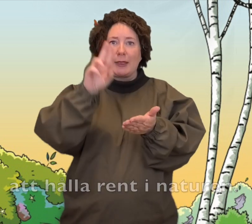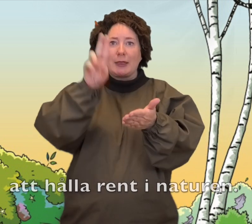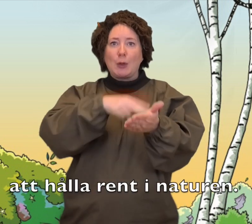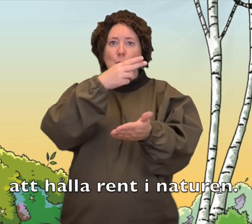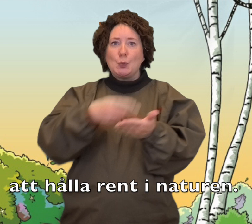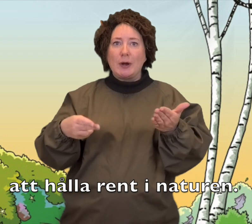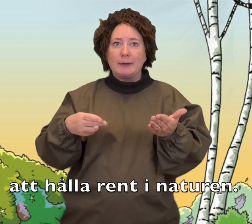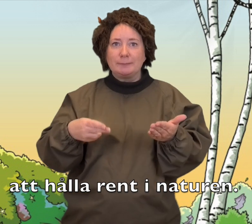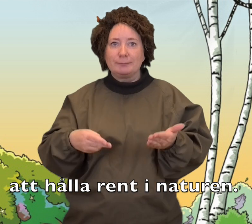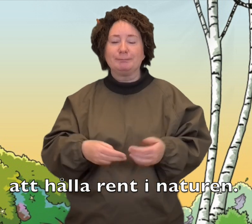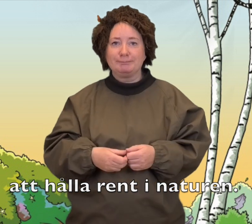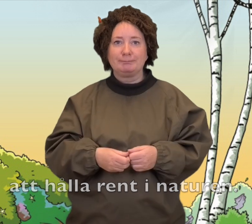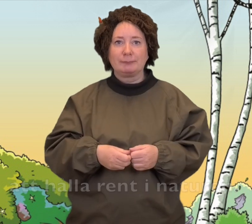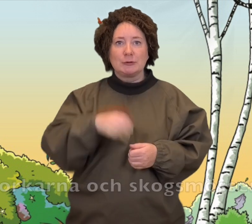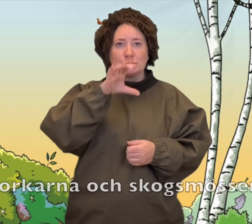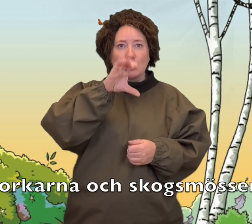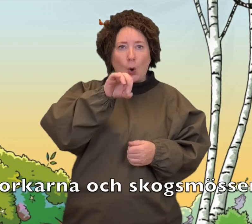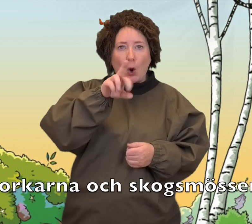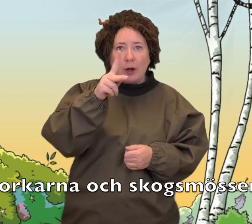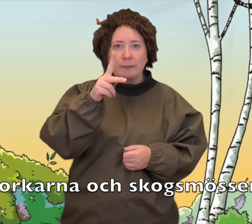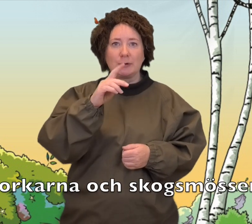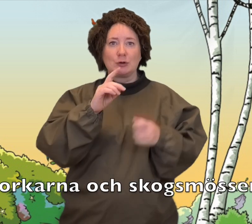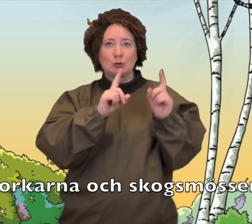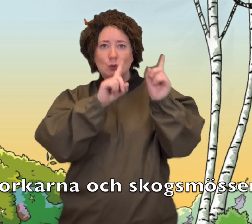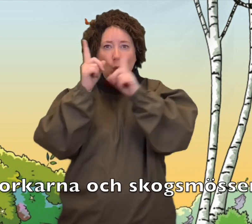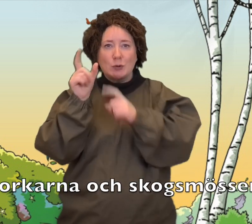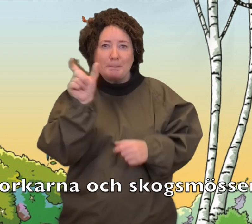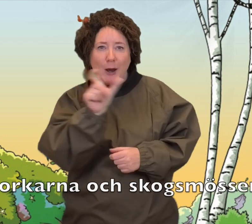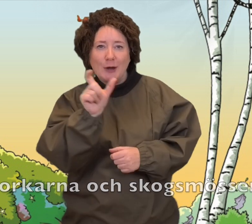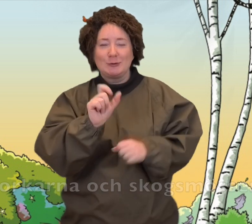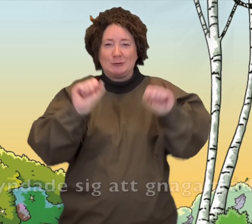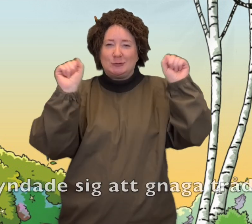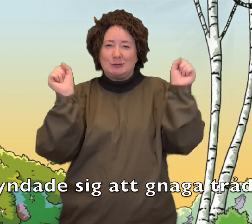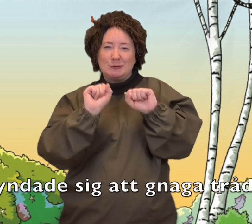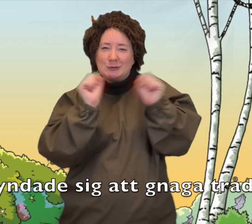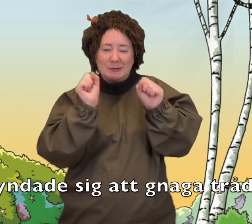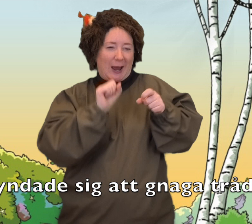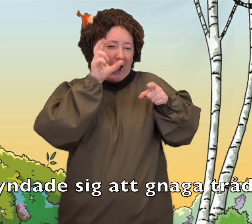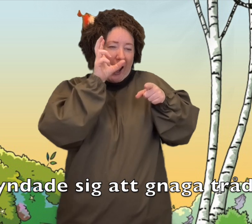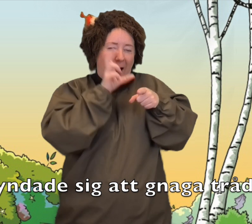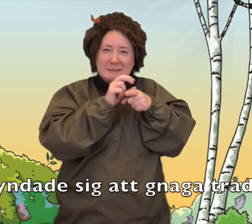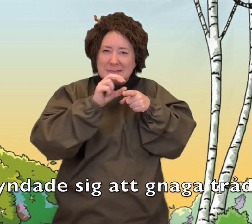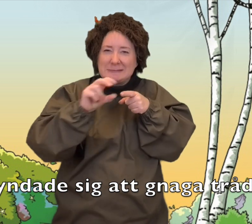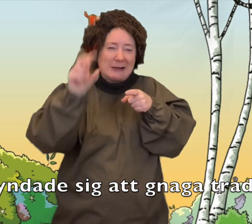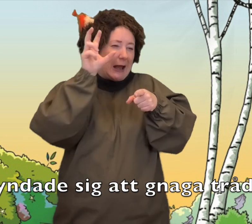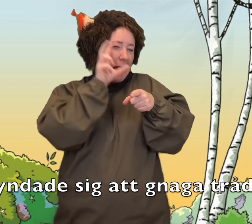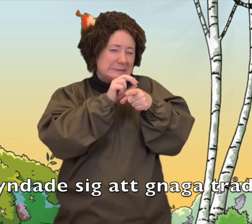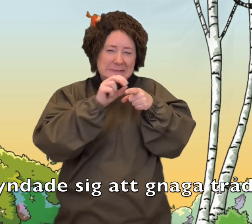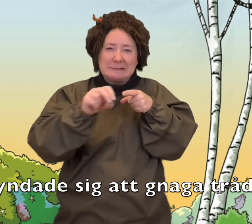rent i naturen. Sorkarna och skogsmussen skyndade sig att gnaga trådar